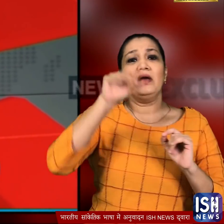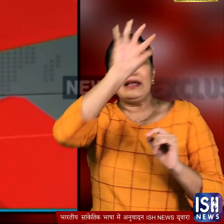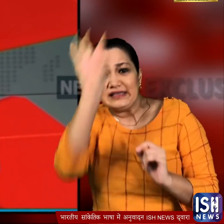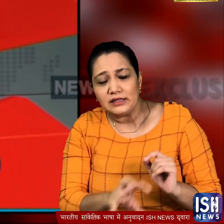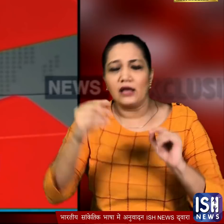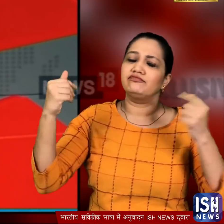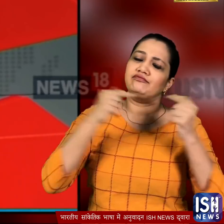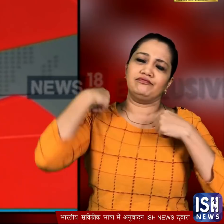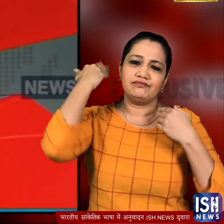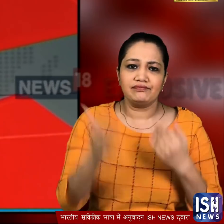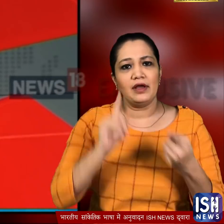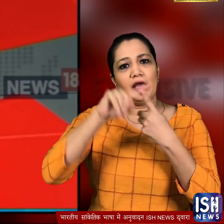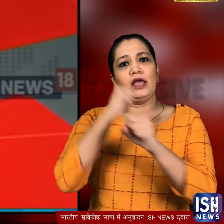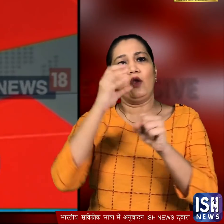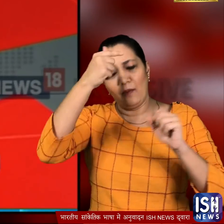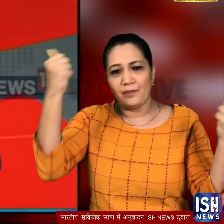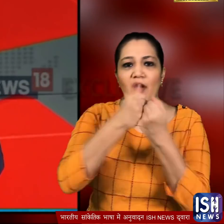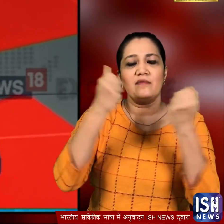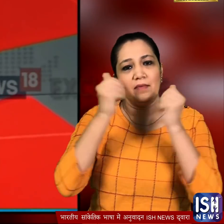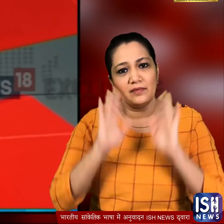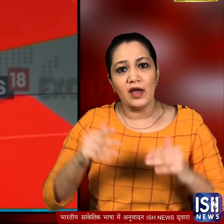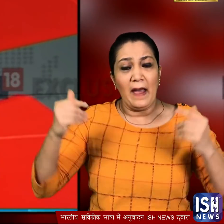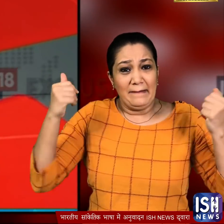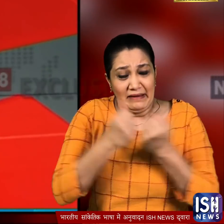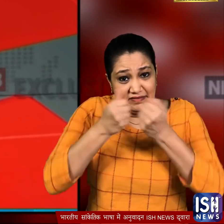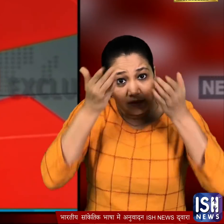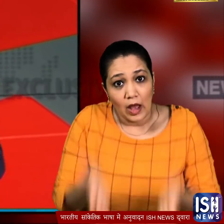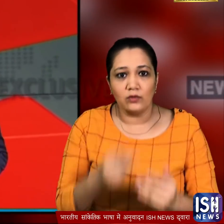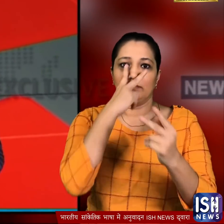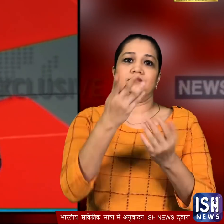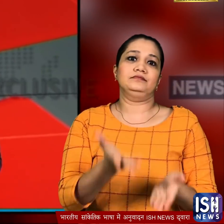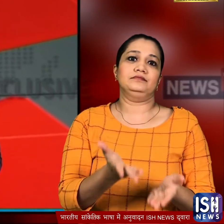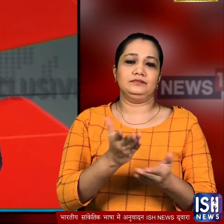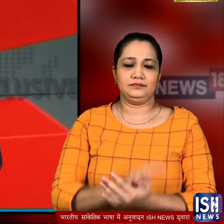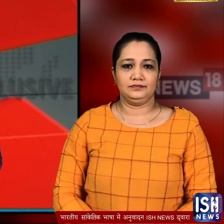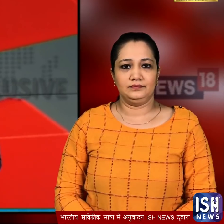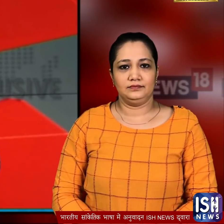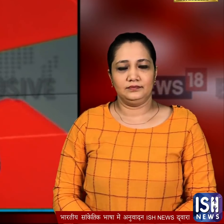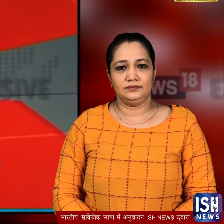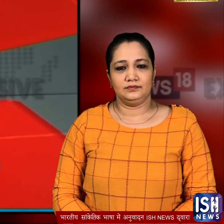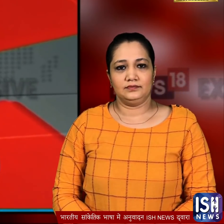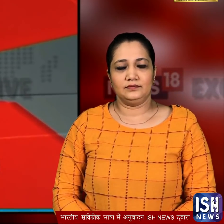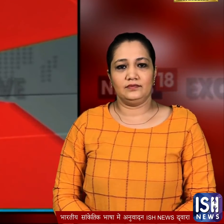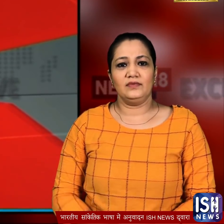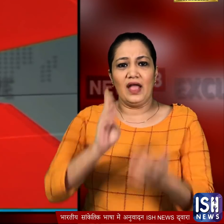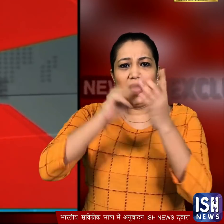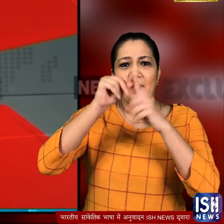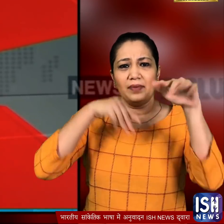ही मानी जा रही है लेकिन वो हंगामा खेज रूप में अब सामने आई है मद्बर देश के कई शहरों में कुछ घंटों की